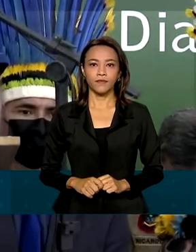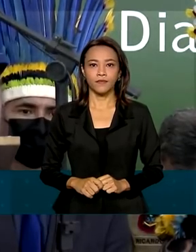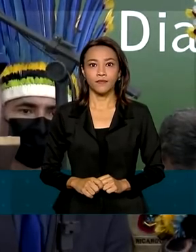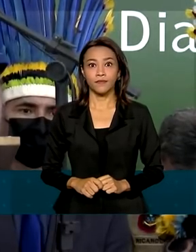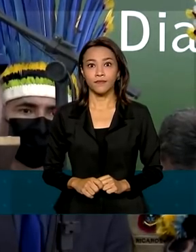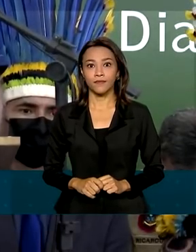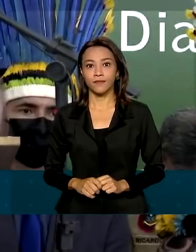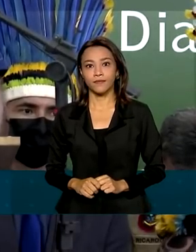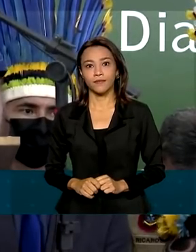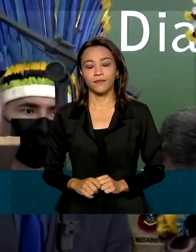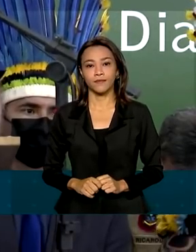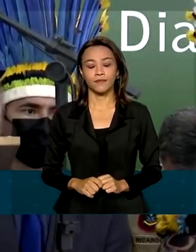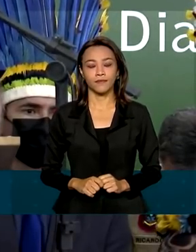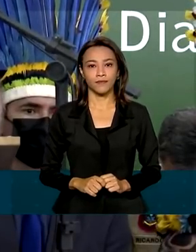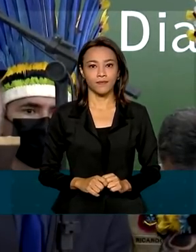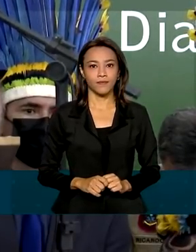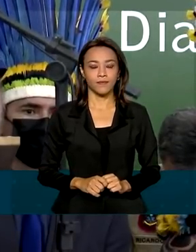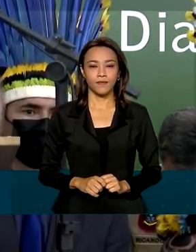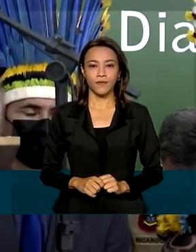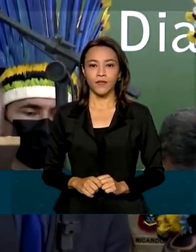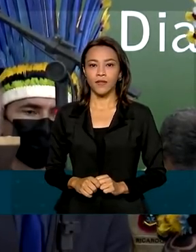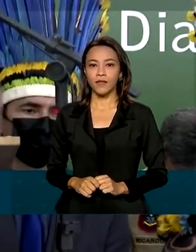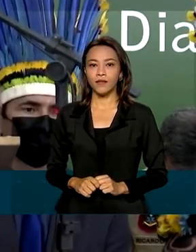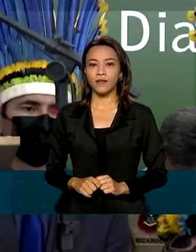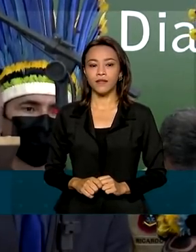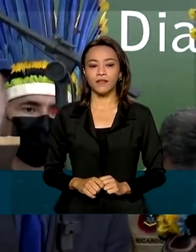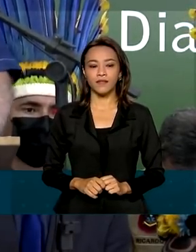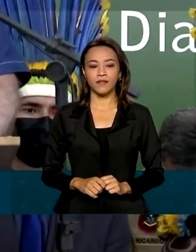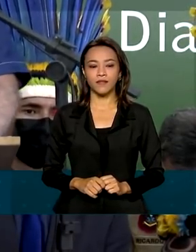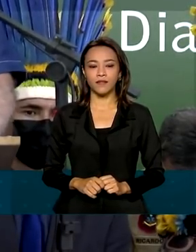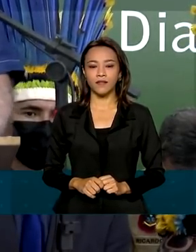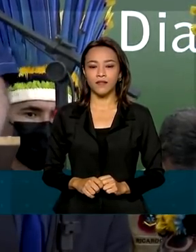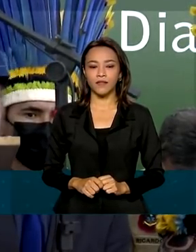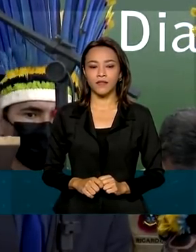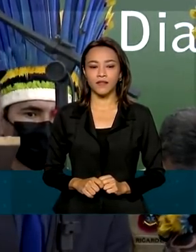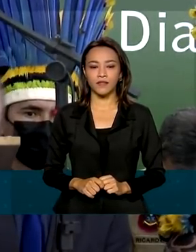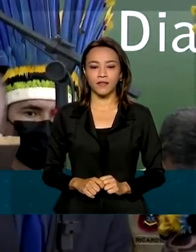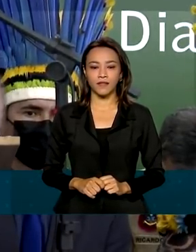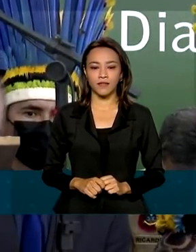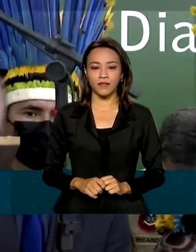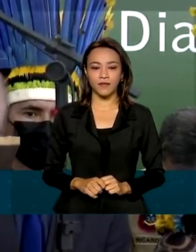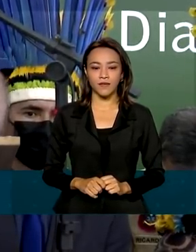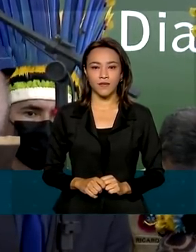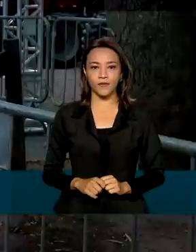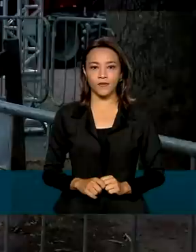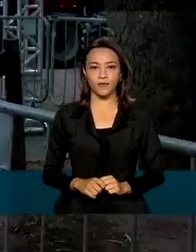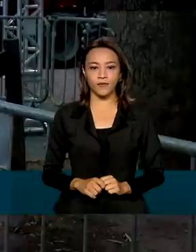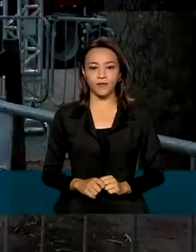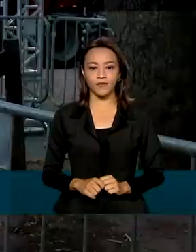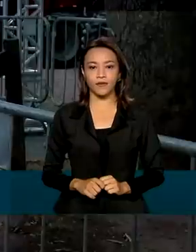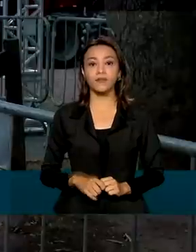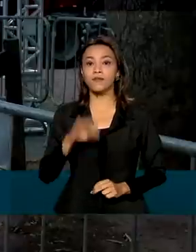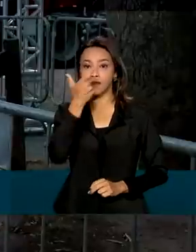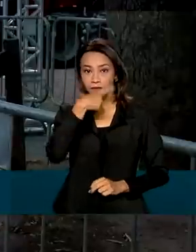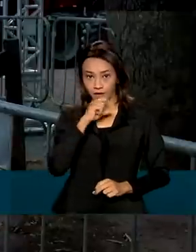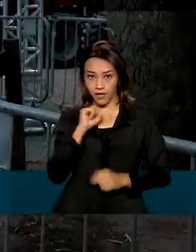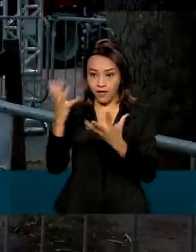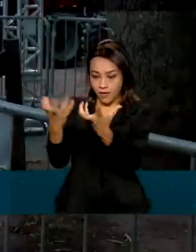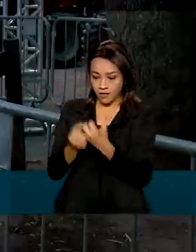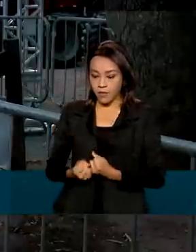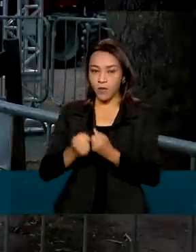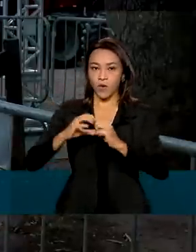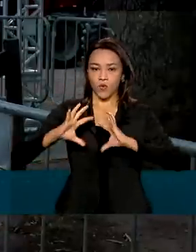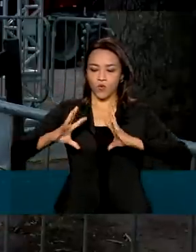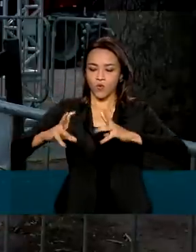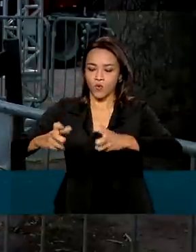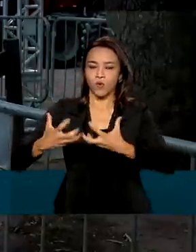na sua capacidade de interagir, de investir, de trabalhar. Quem recebeu o trator já